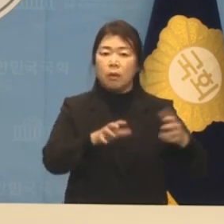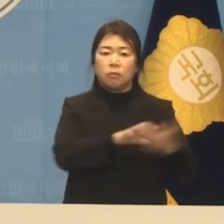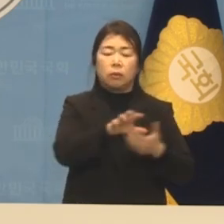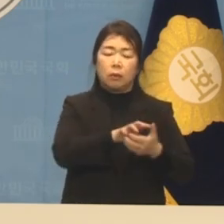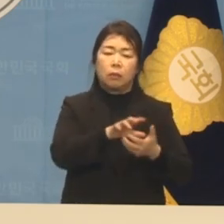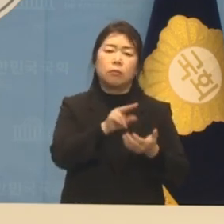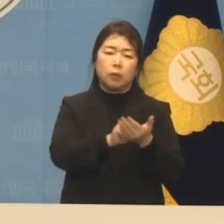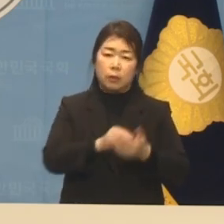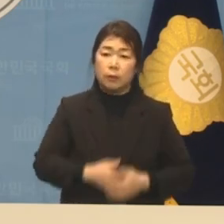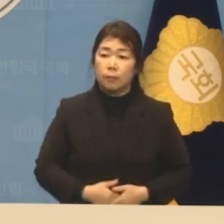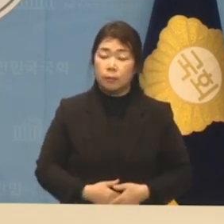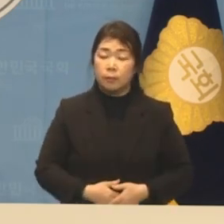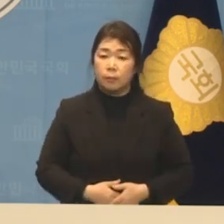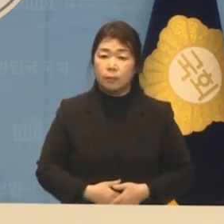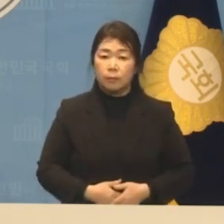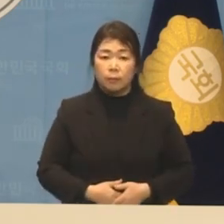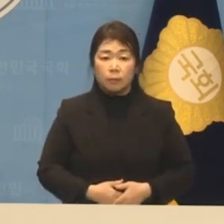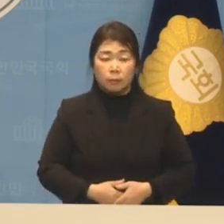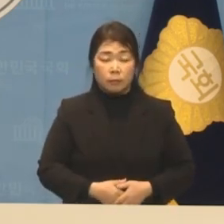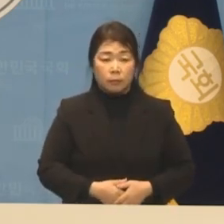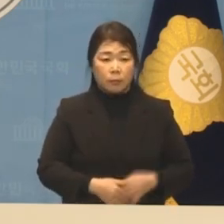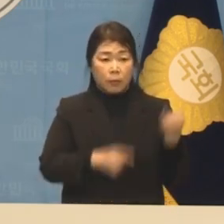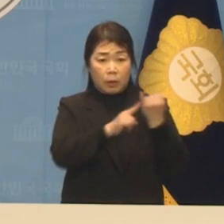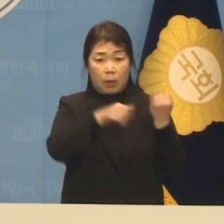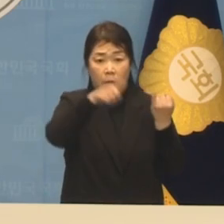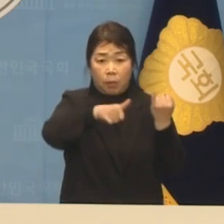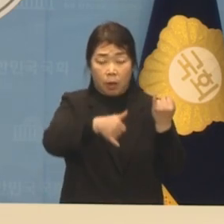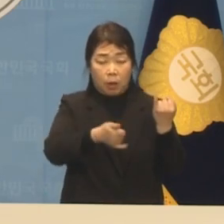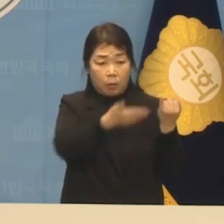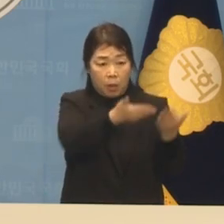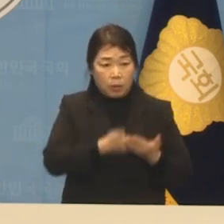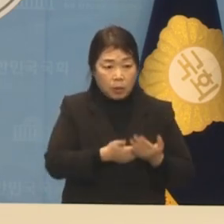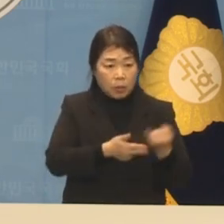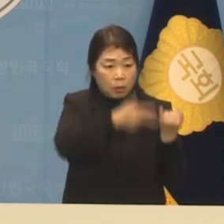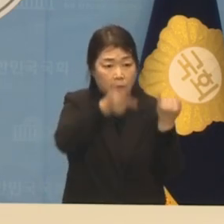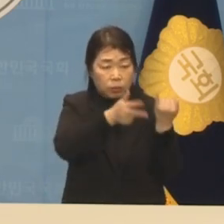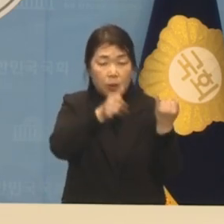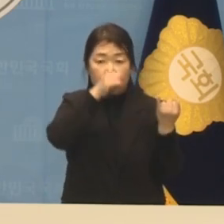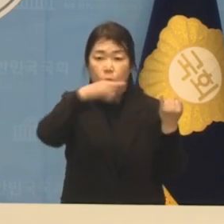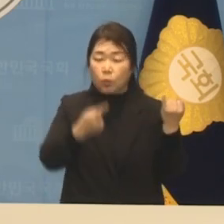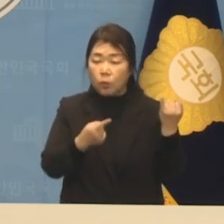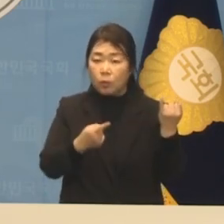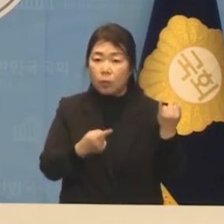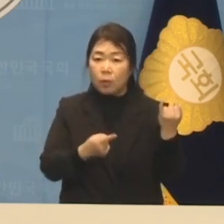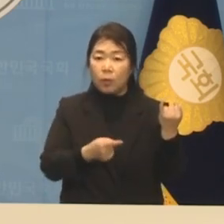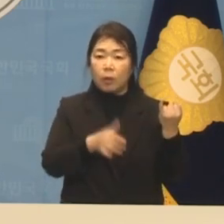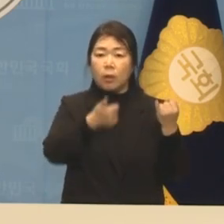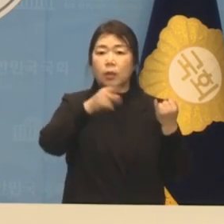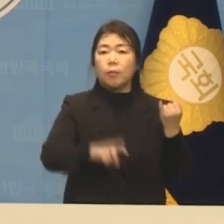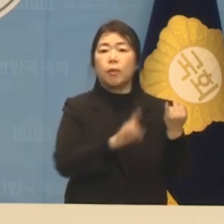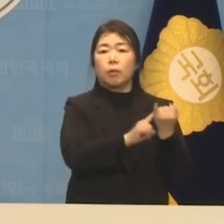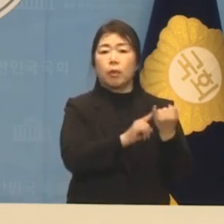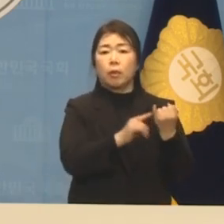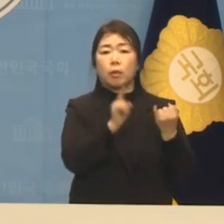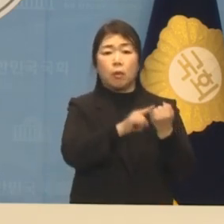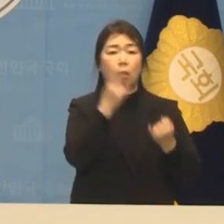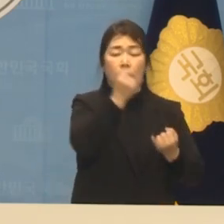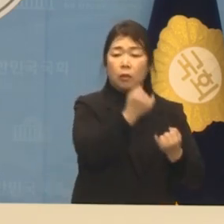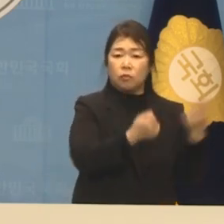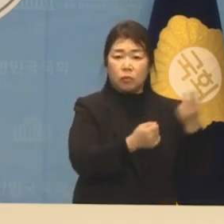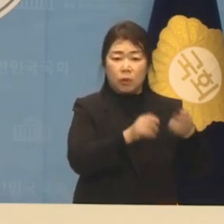뇌물수수 과정이 녹화된 영상이 나와도 김건희와 최은순이 주가 조작으로 서민 개미 투자자들을